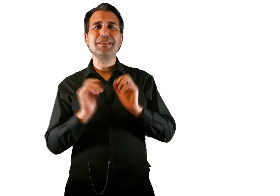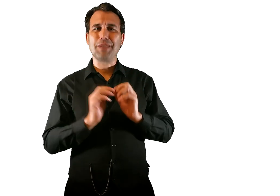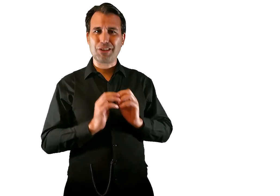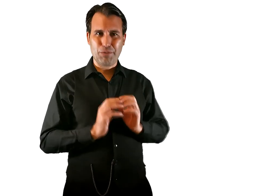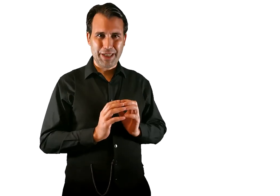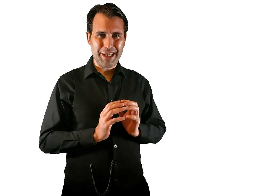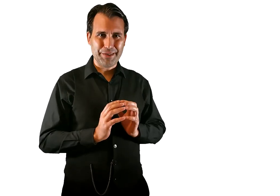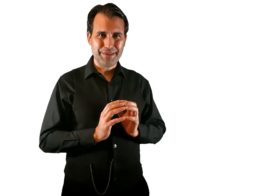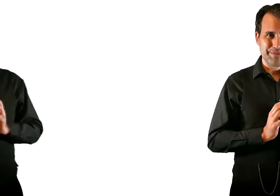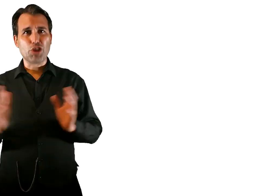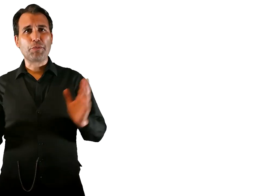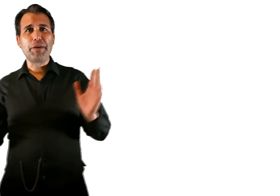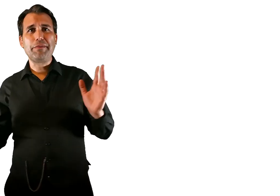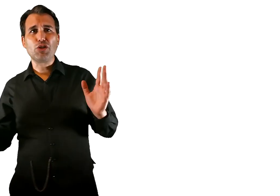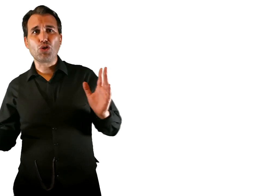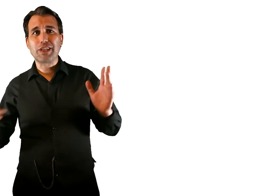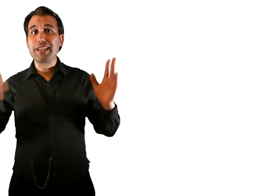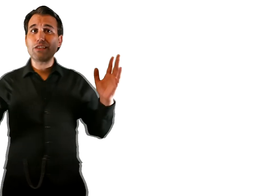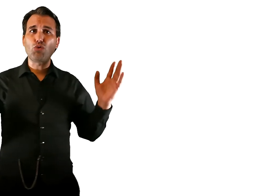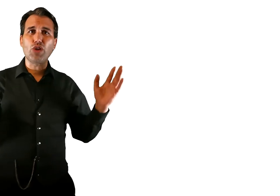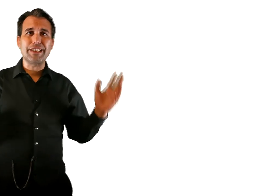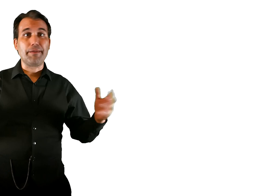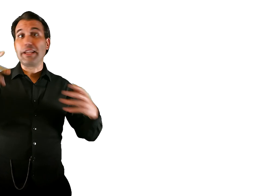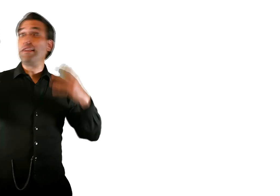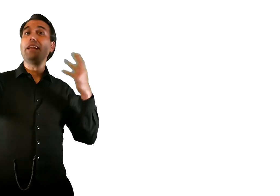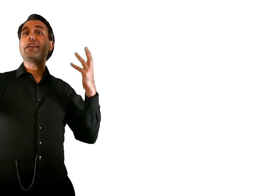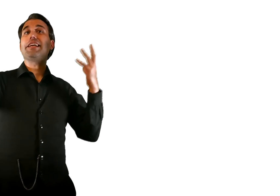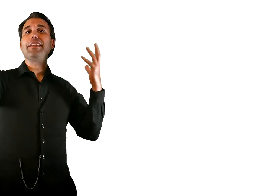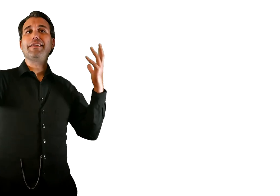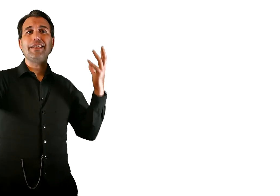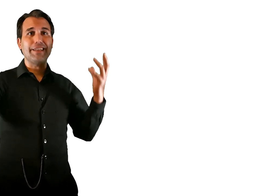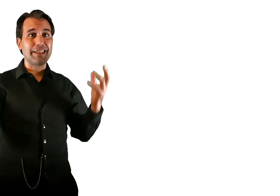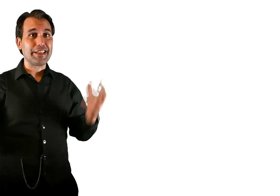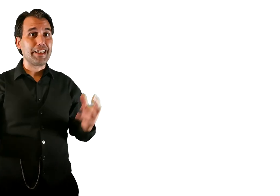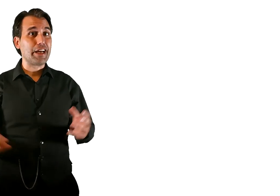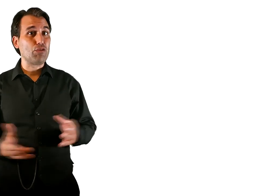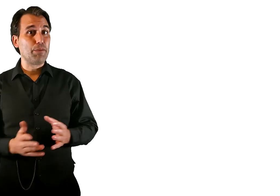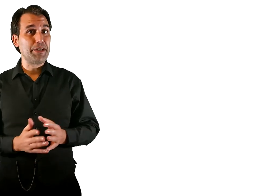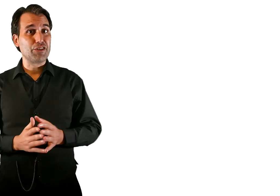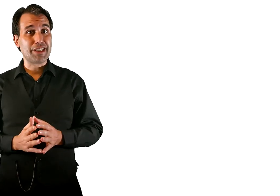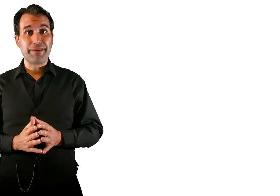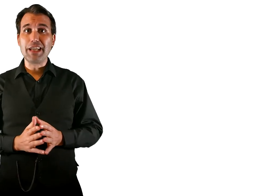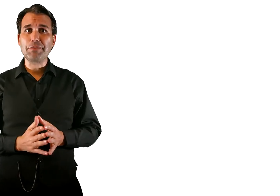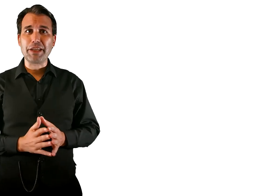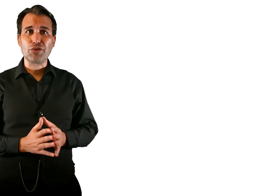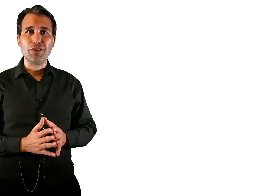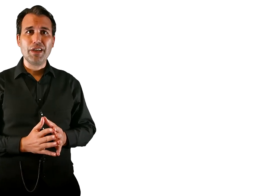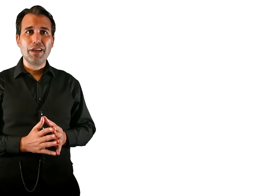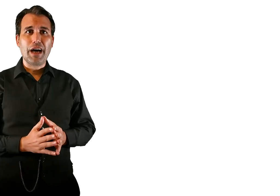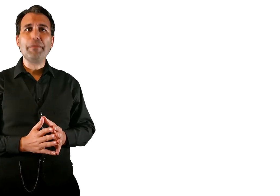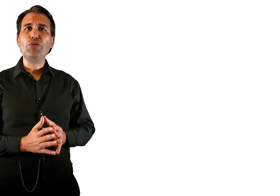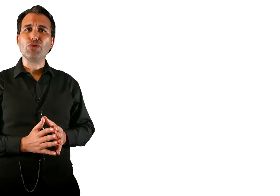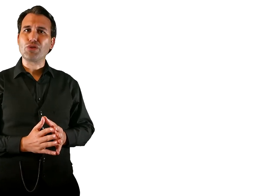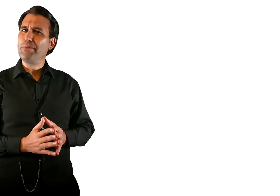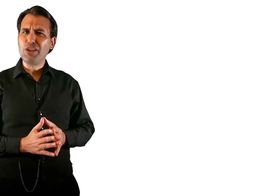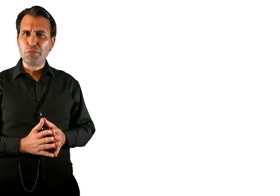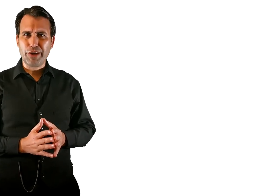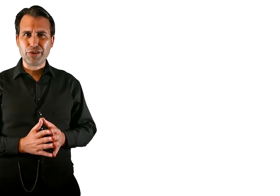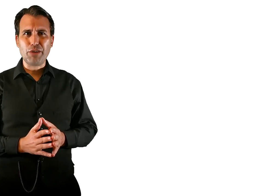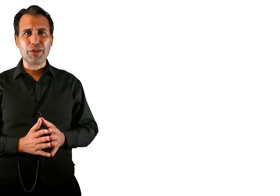es más complicado. Cuando los proverbios o los grandes autores hablan de la verdad y tratan de dar una opinión sabia al respecto, a menudo son menos buenos que